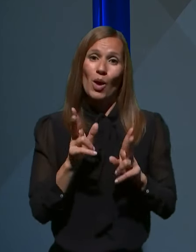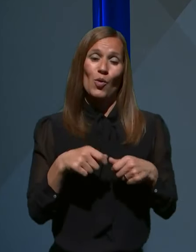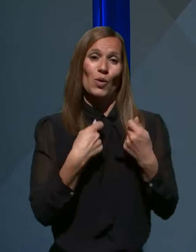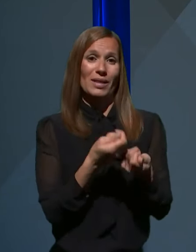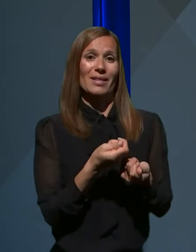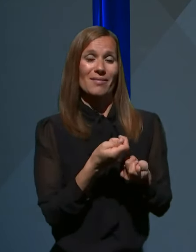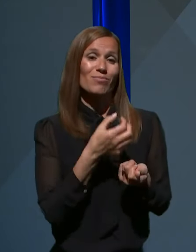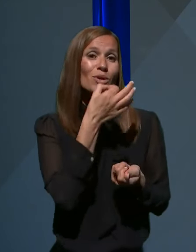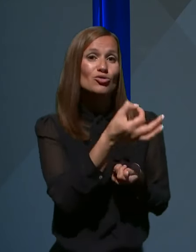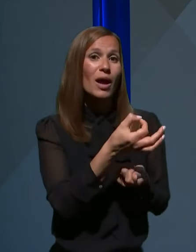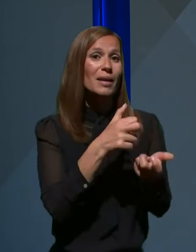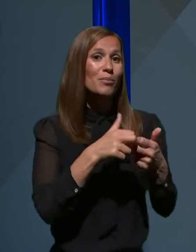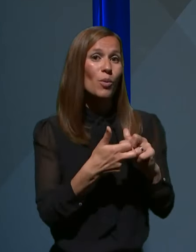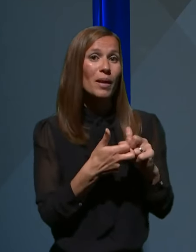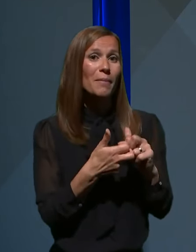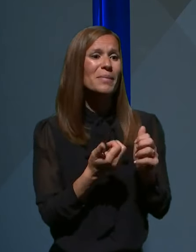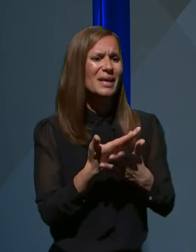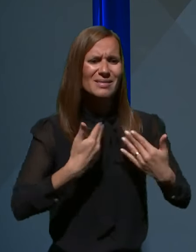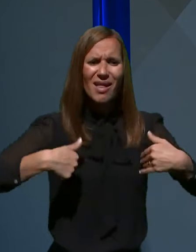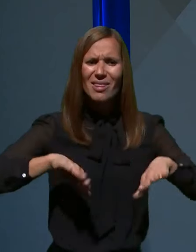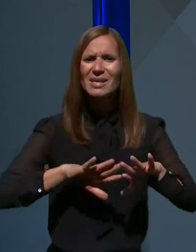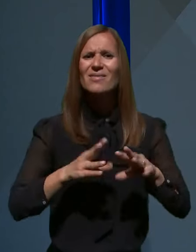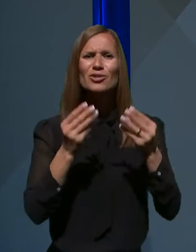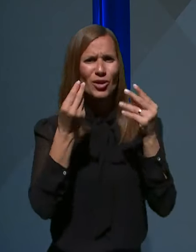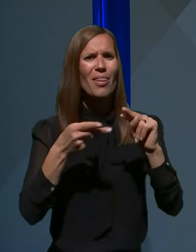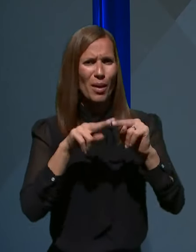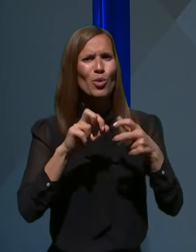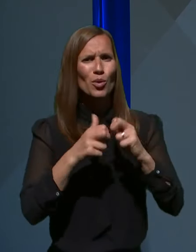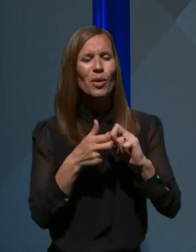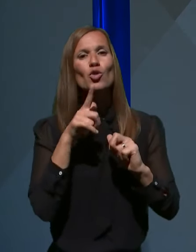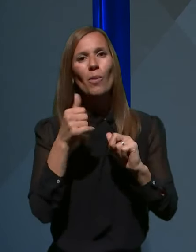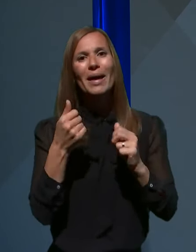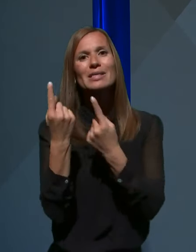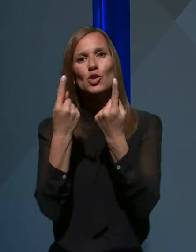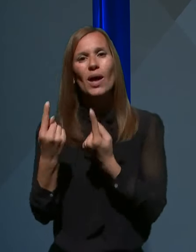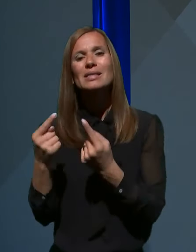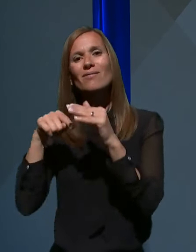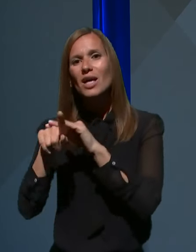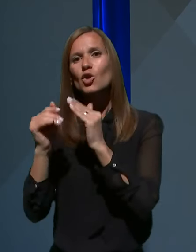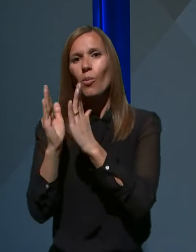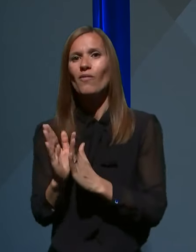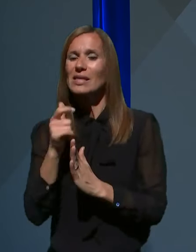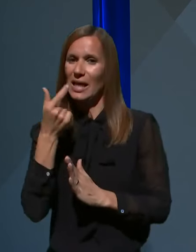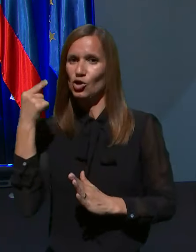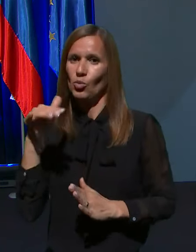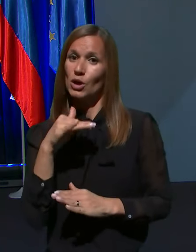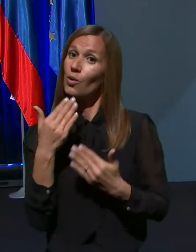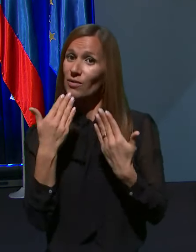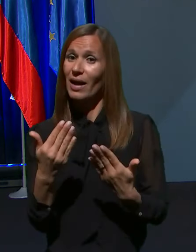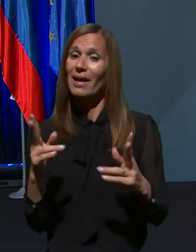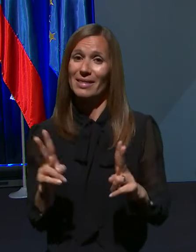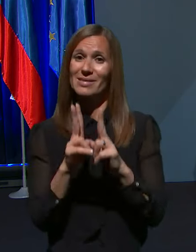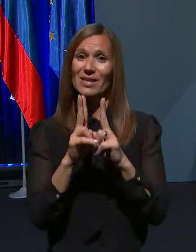ki je za večino najbolj pereč, to pa je stanje v domovih starejših občanov. Hvala lepa in nasviden je.